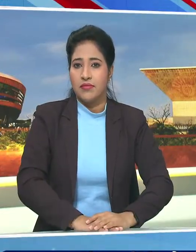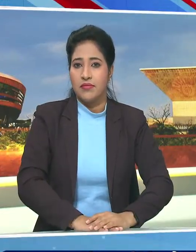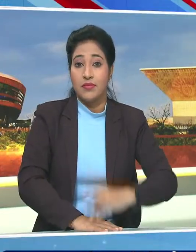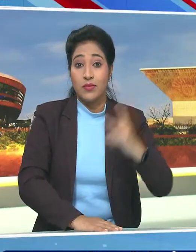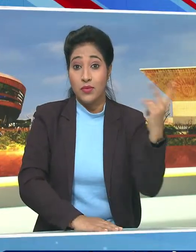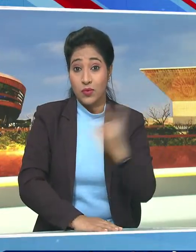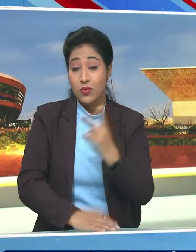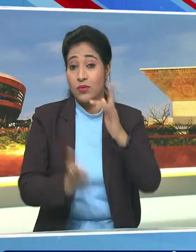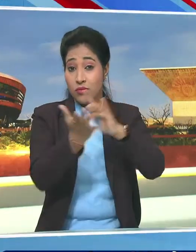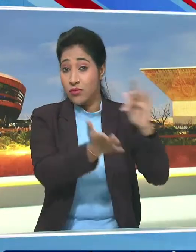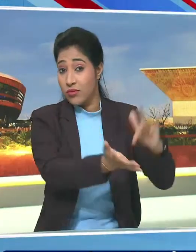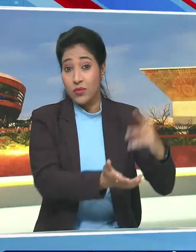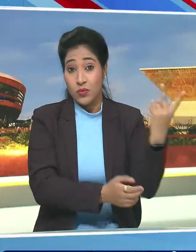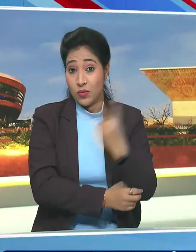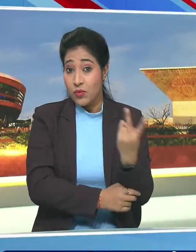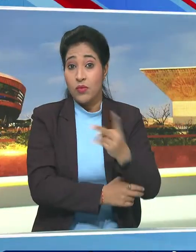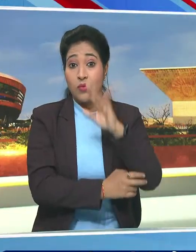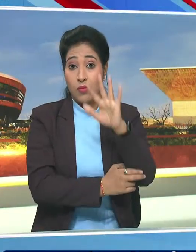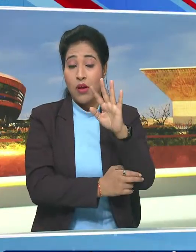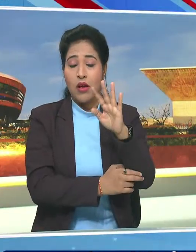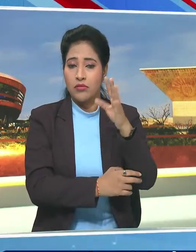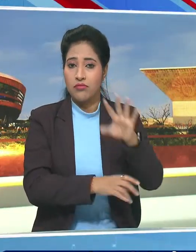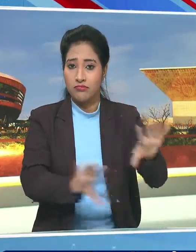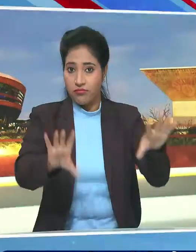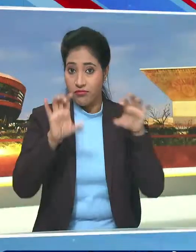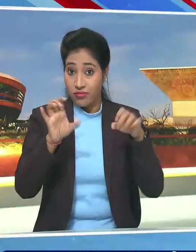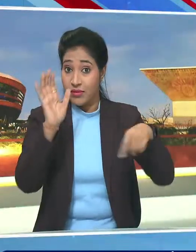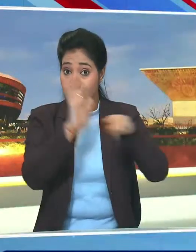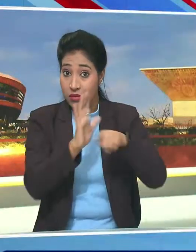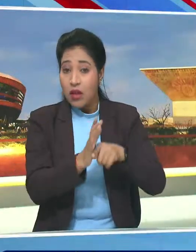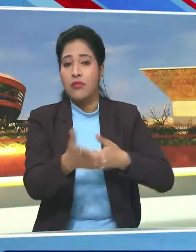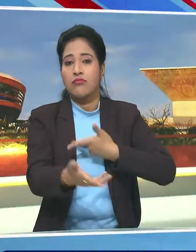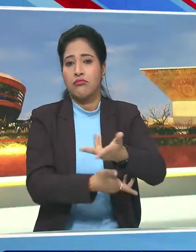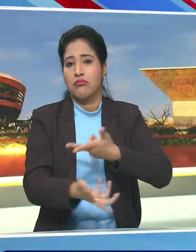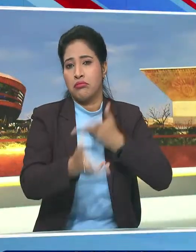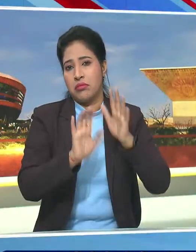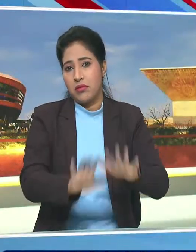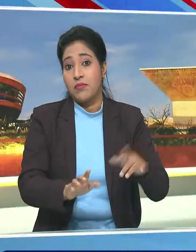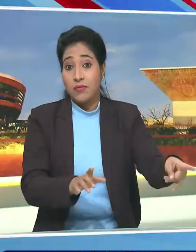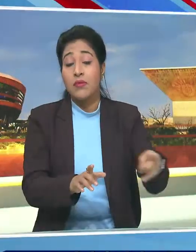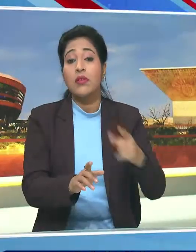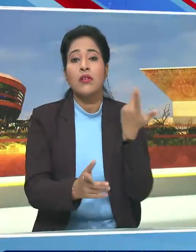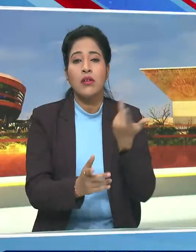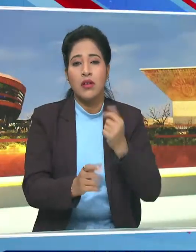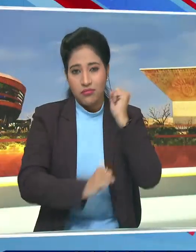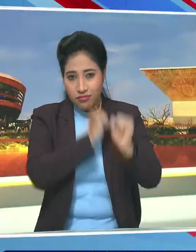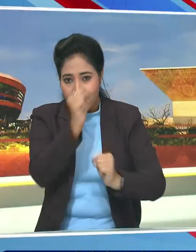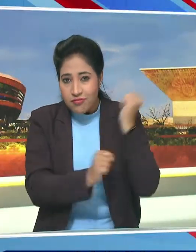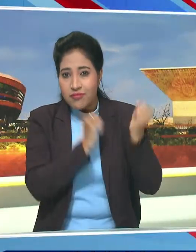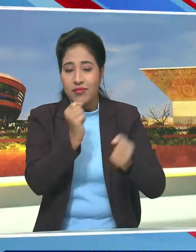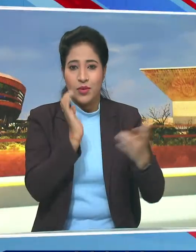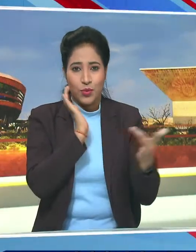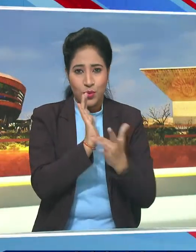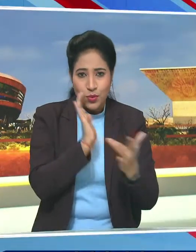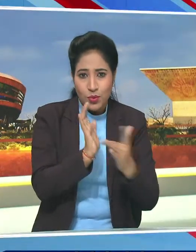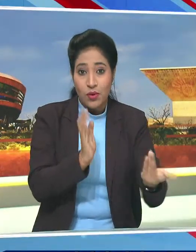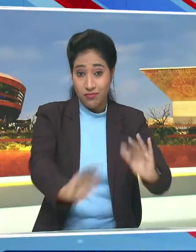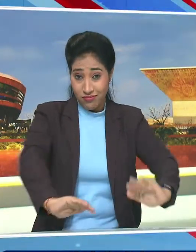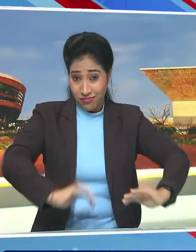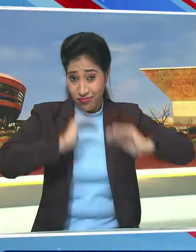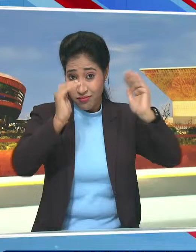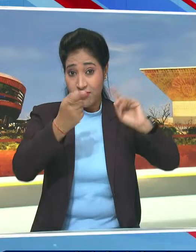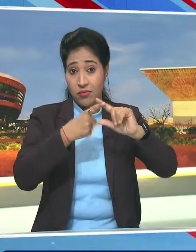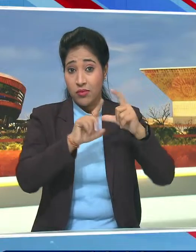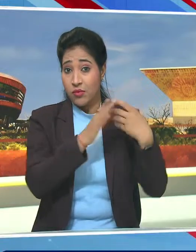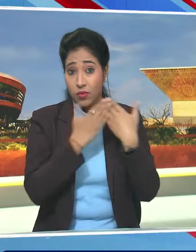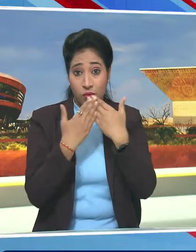दोनों देशों के बीच पांच समझोता ग्यापन का आदान प्रदान हुआ ये ग्यापन खेल डिजिटल उच्छ शिक्षा